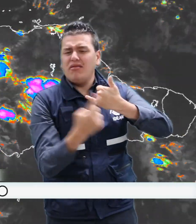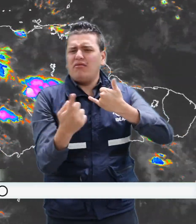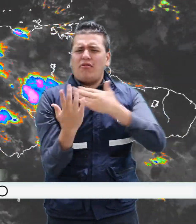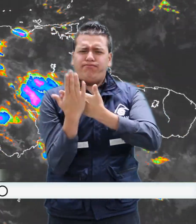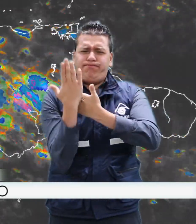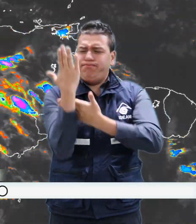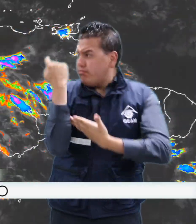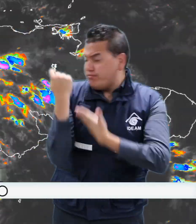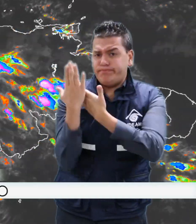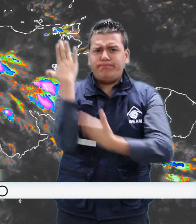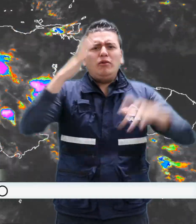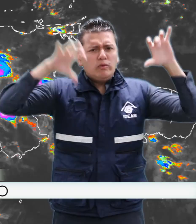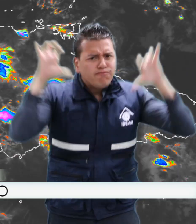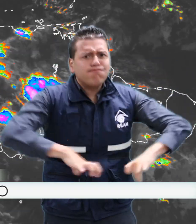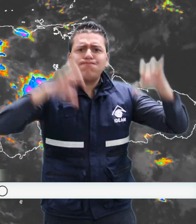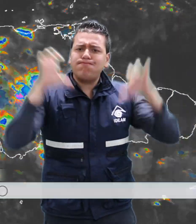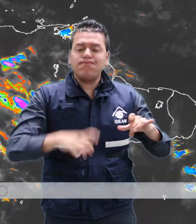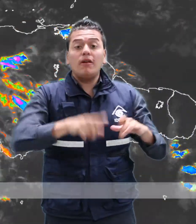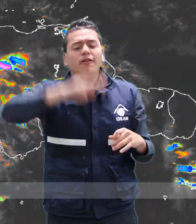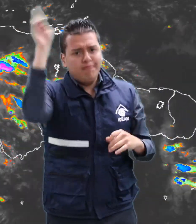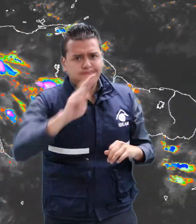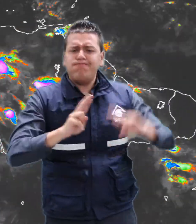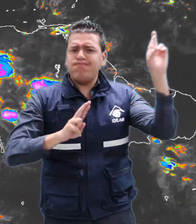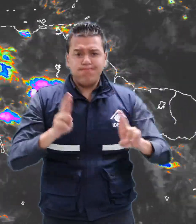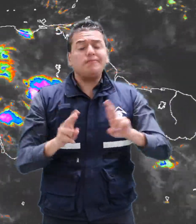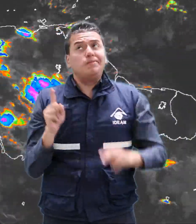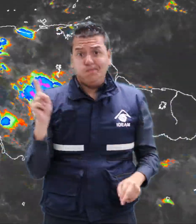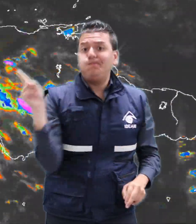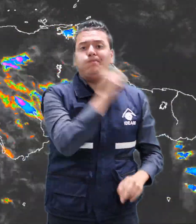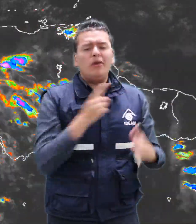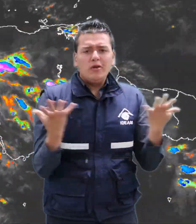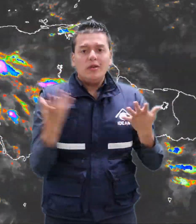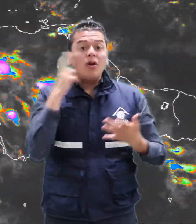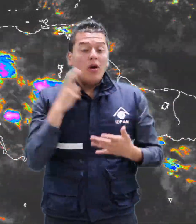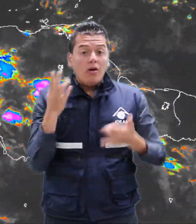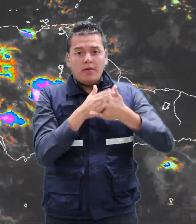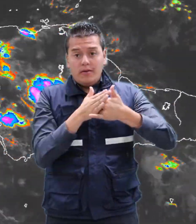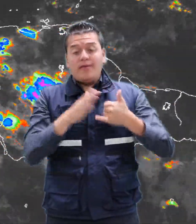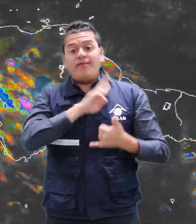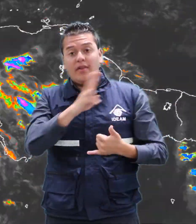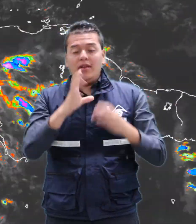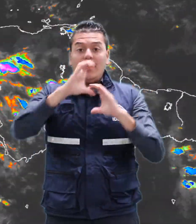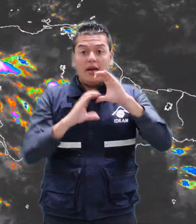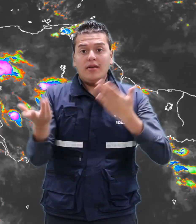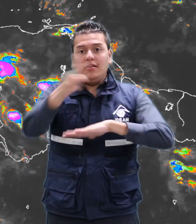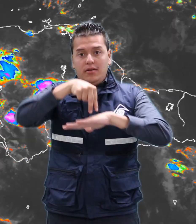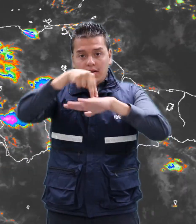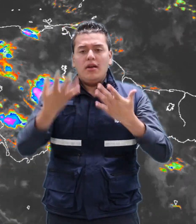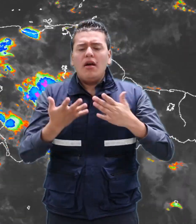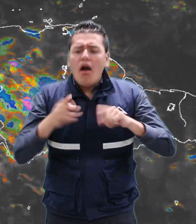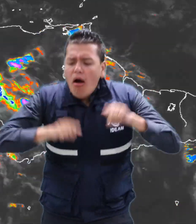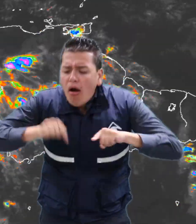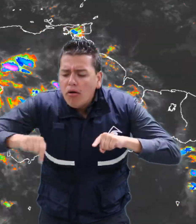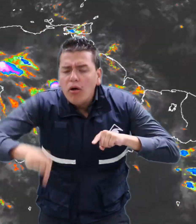madrugada se registraron lluvias importantes, inclusive con descargas eléctricas en sectores de Choco, litoral de Valle del Cauca, Cauca, Nariño y en